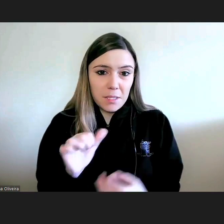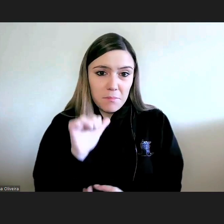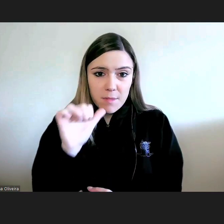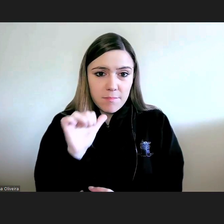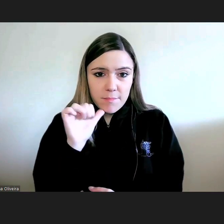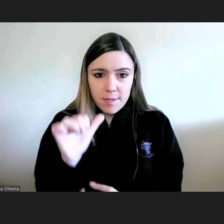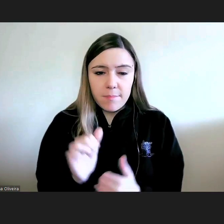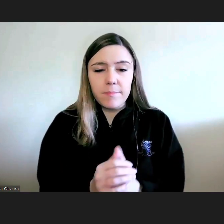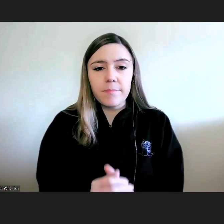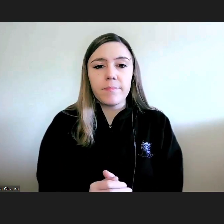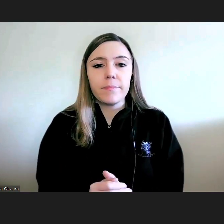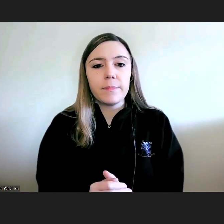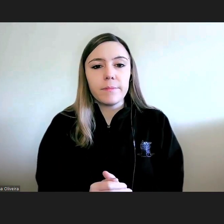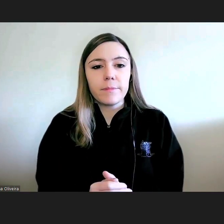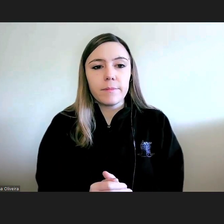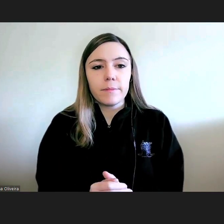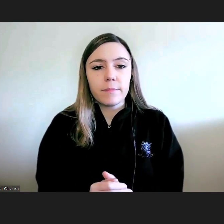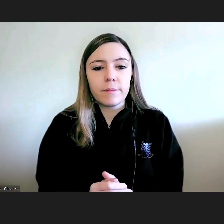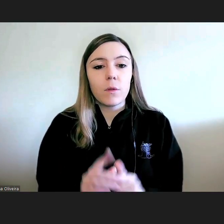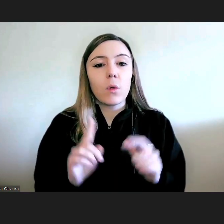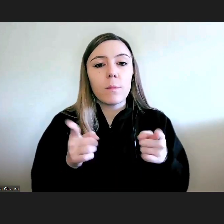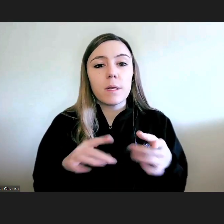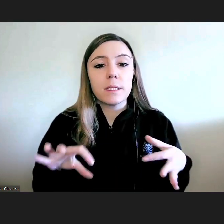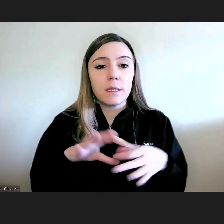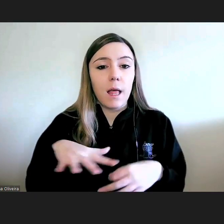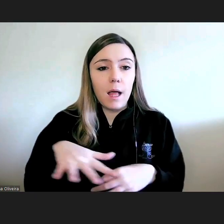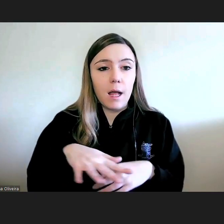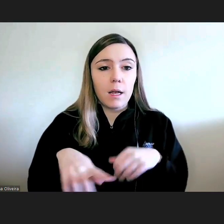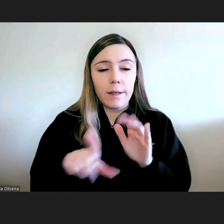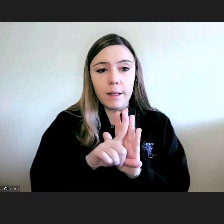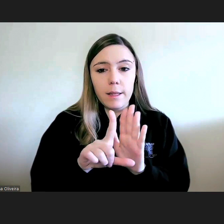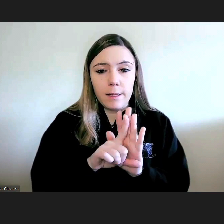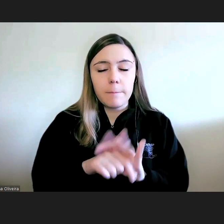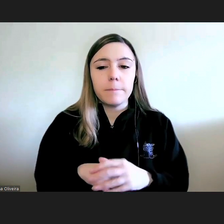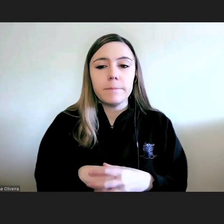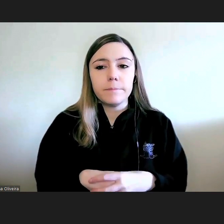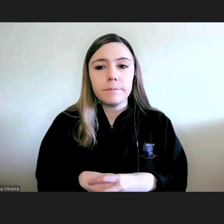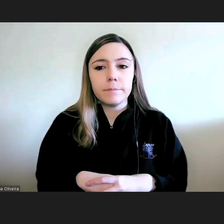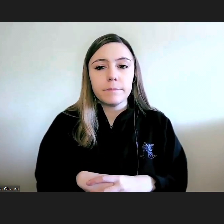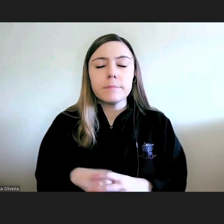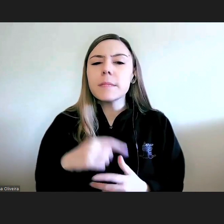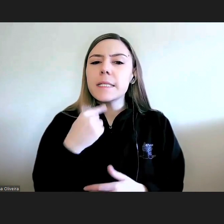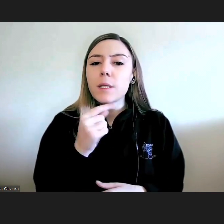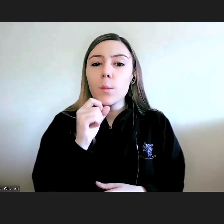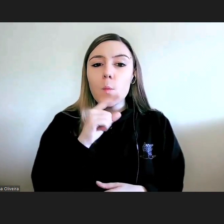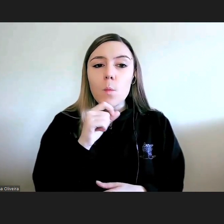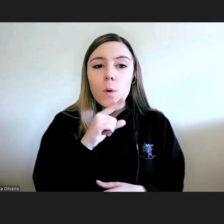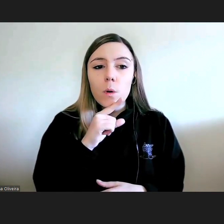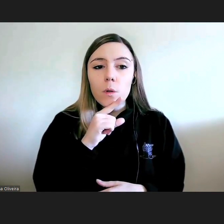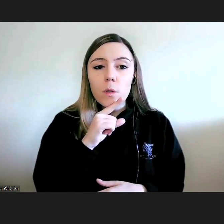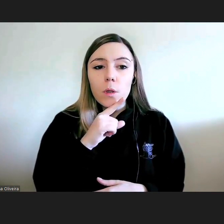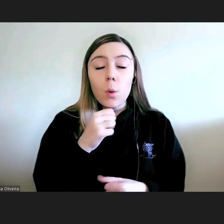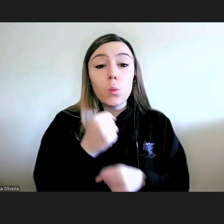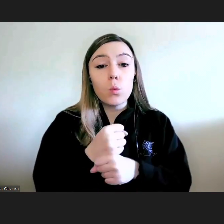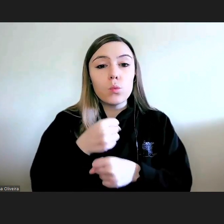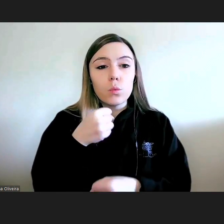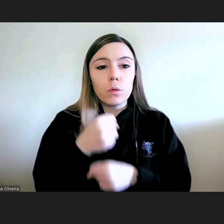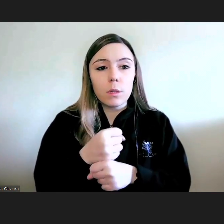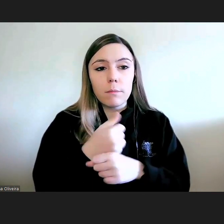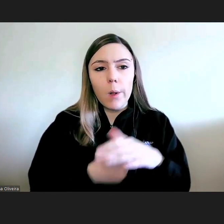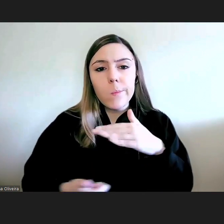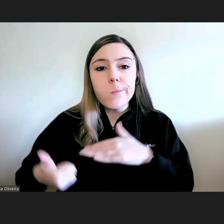Partindo do patamar da legalidade podemos dizer no entanto que a atuação do provedor de justiça